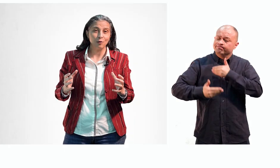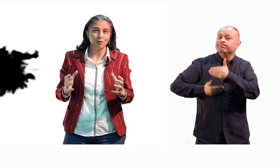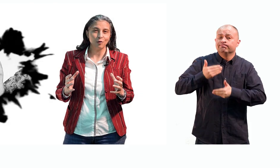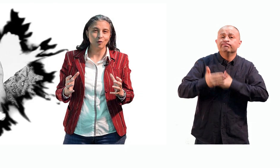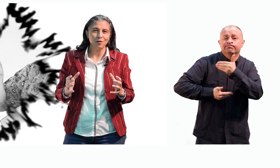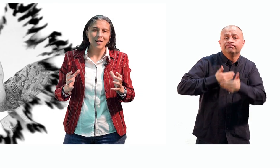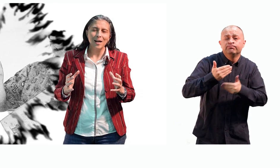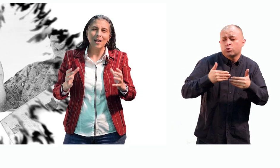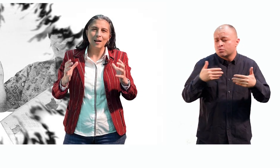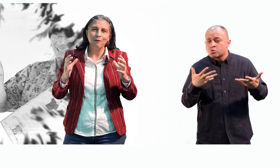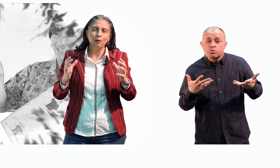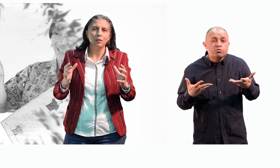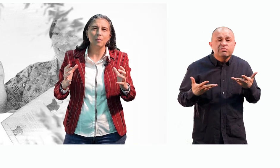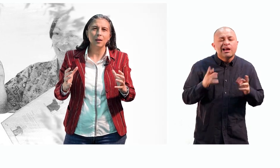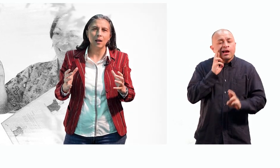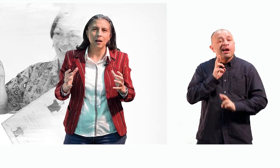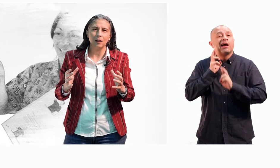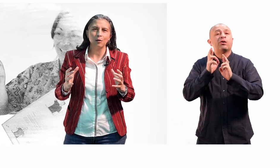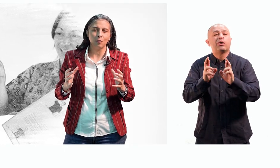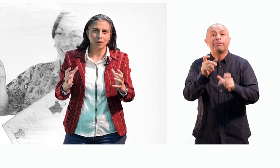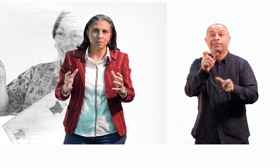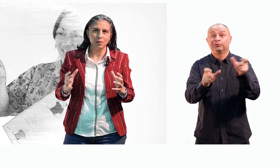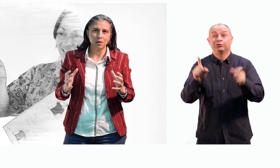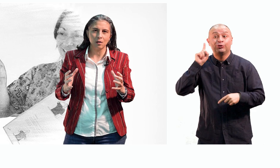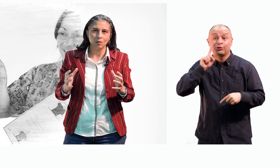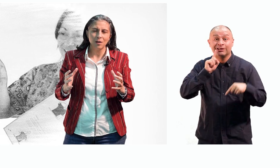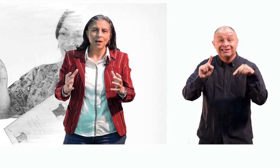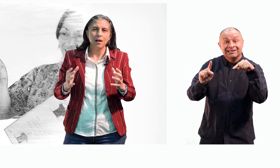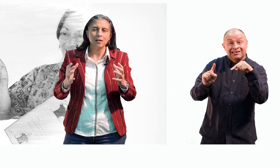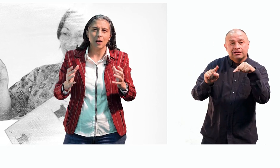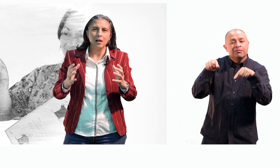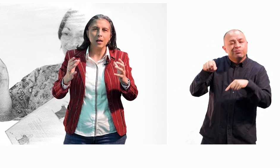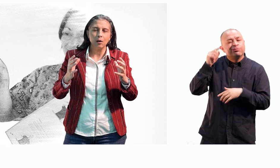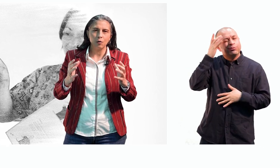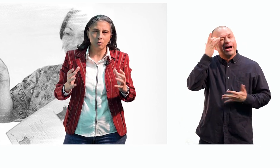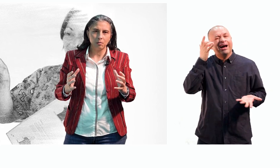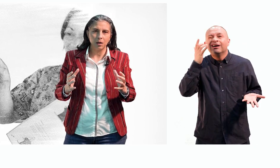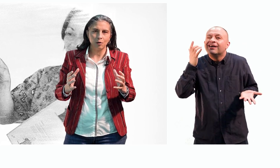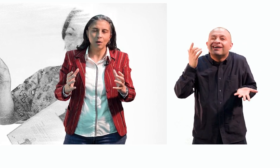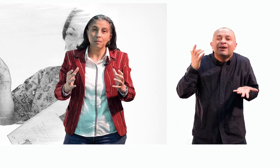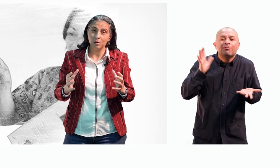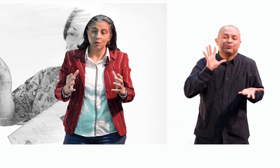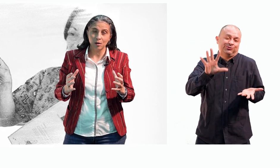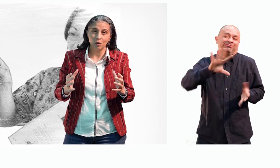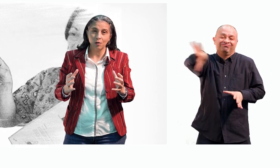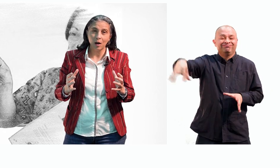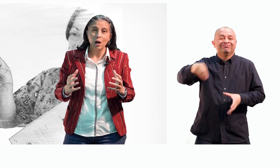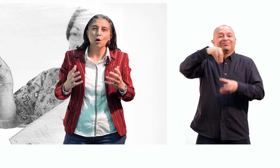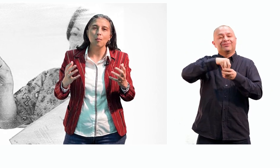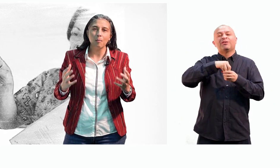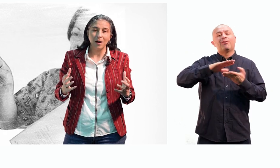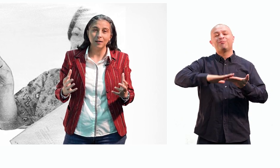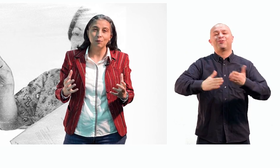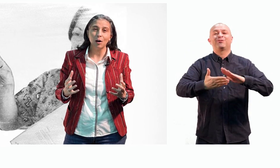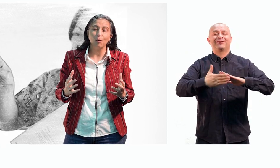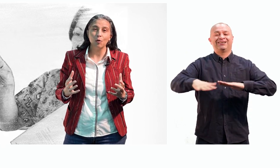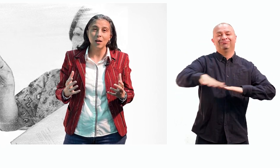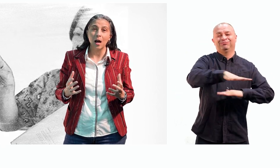nosotros, el eje fundamental de todo este proceso está en el reconocimiento de la persona sorda como parte de una comunidad